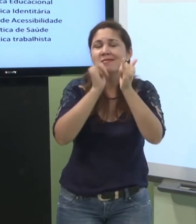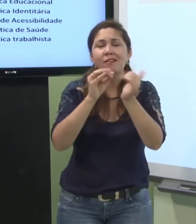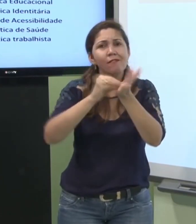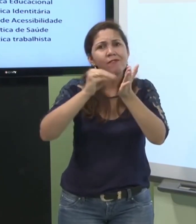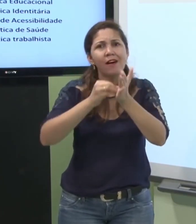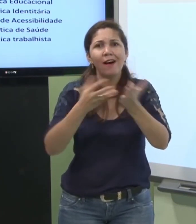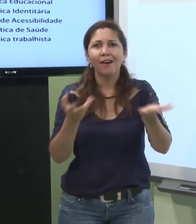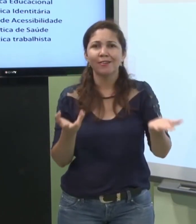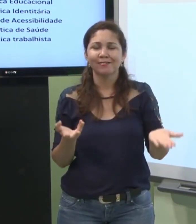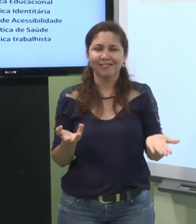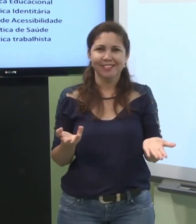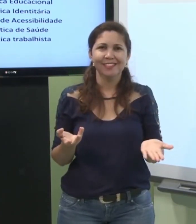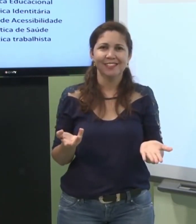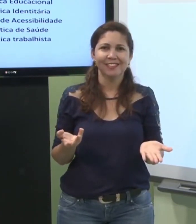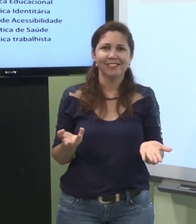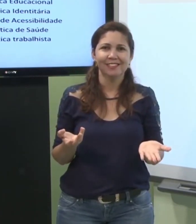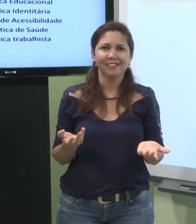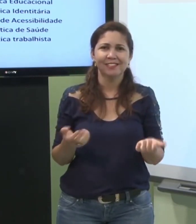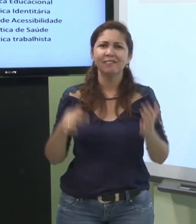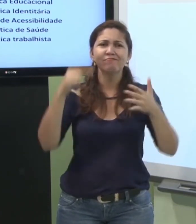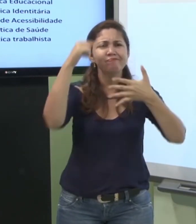mas como que ele vai se capacitar se falta informação